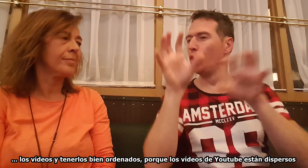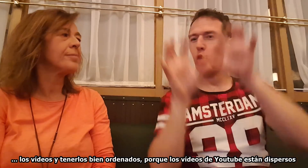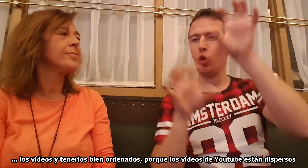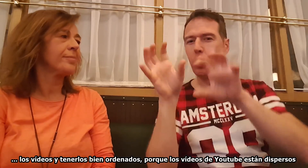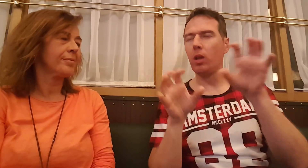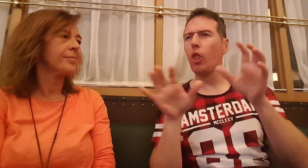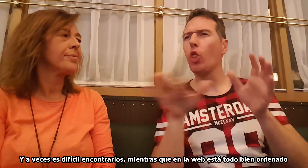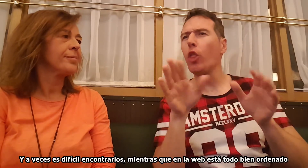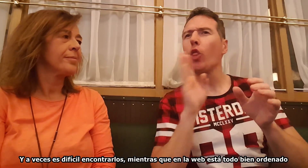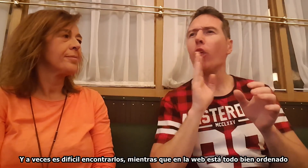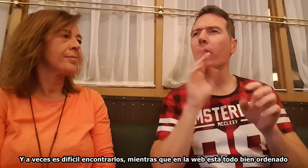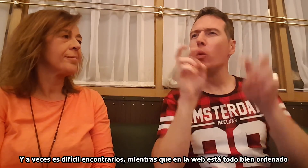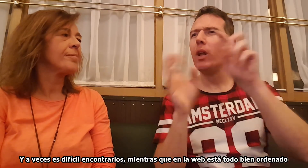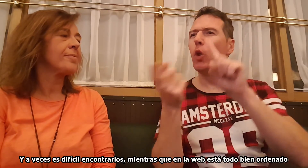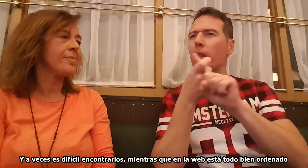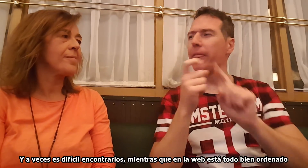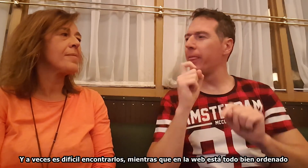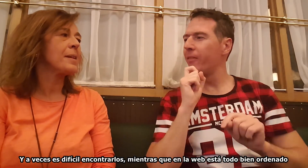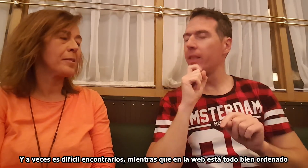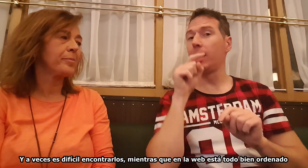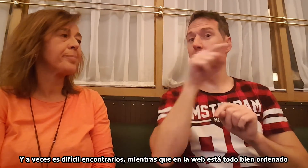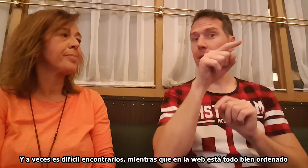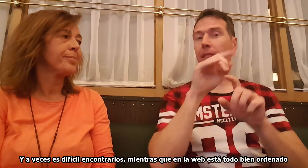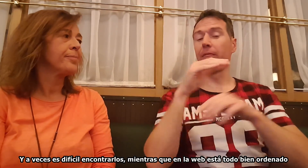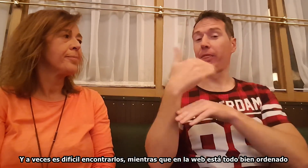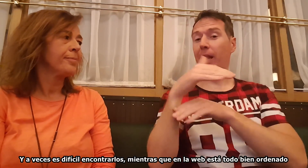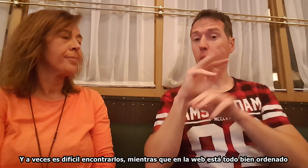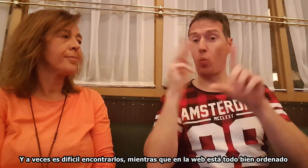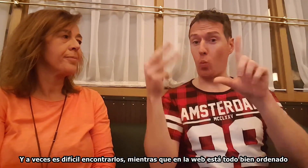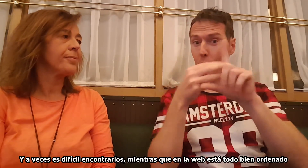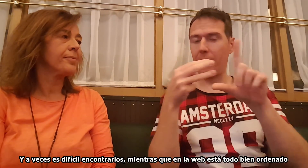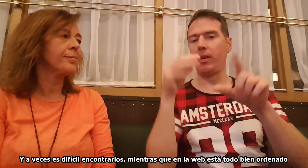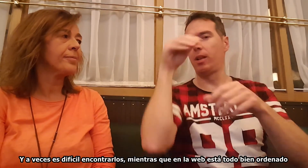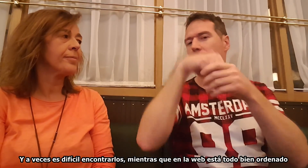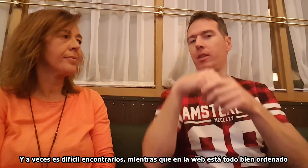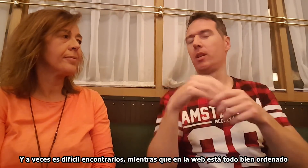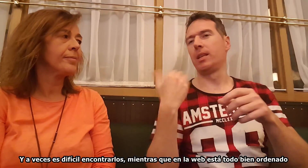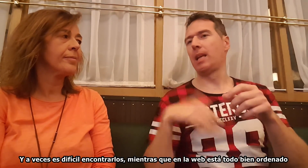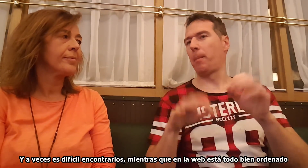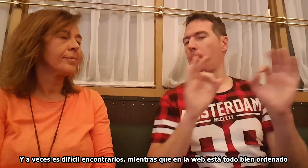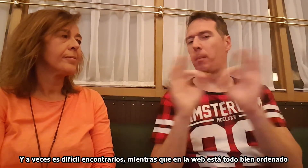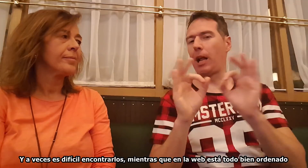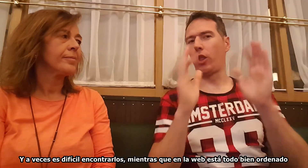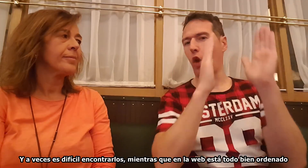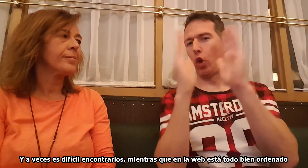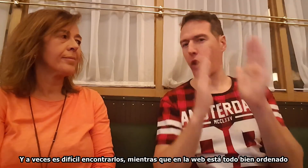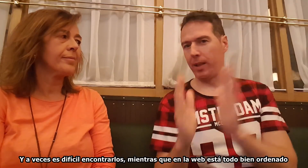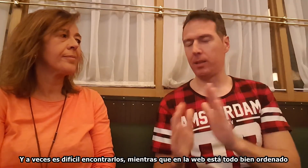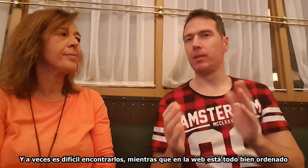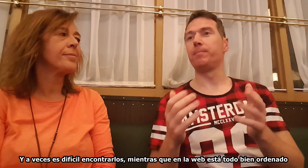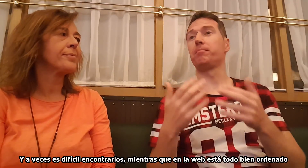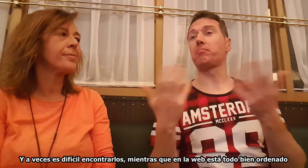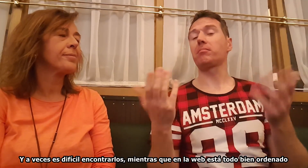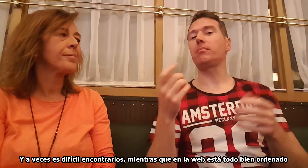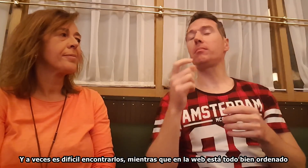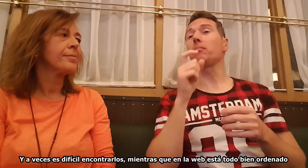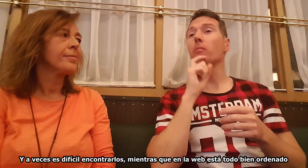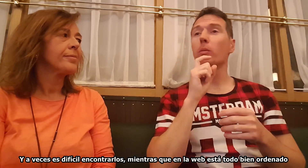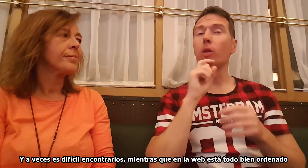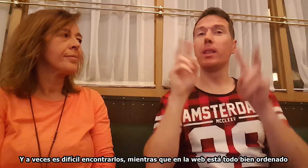dispersos y a veces es difícil encontrarlos. Mientras que en la web está todo bien ordenado. Y el tema